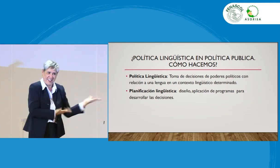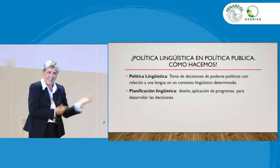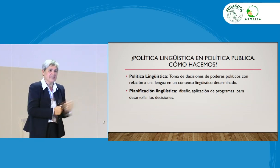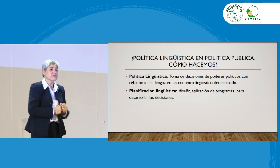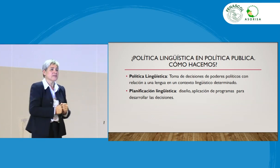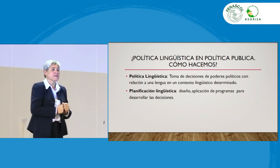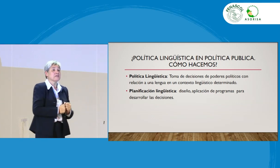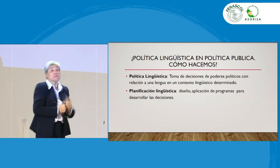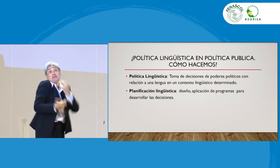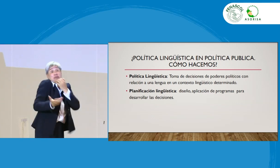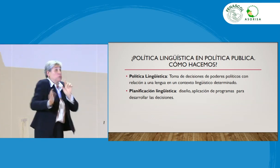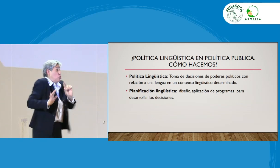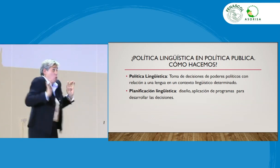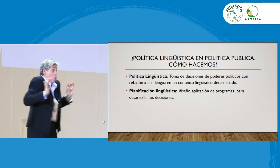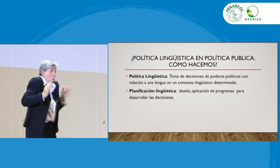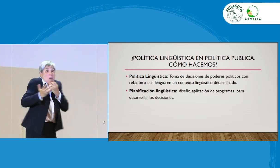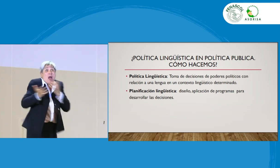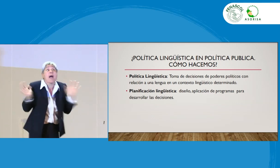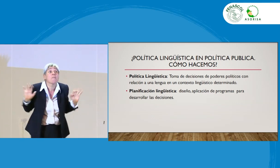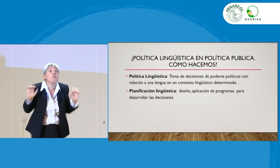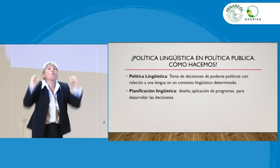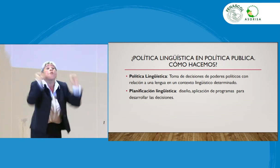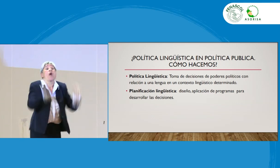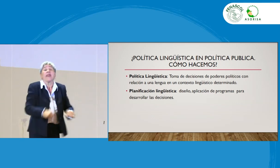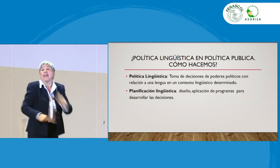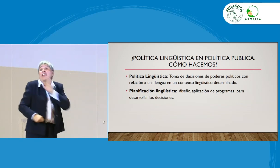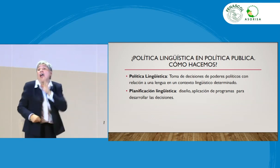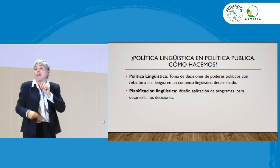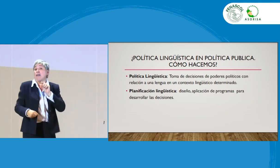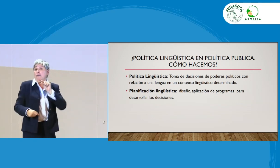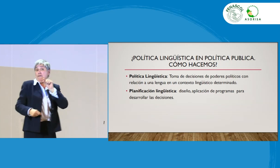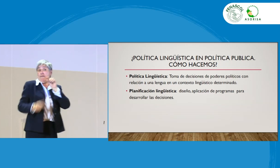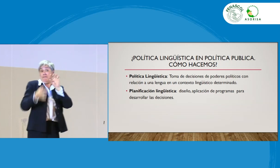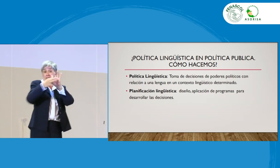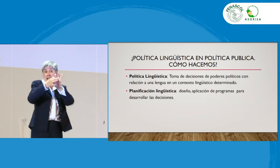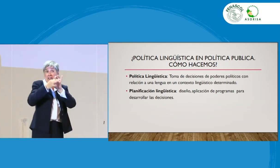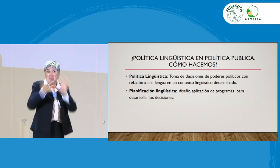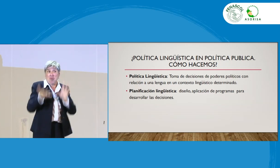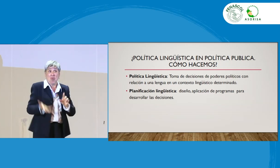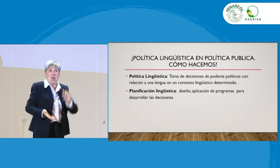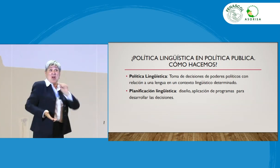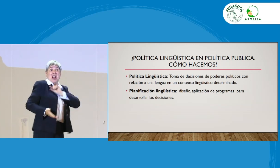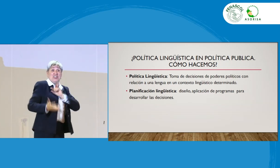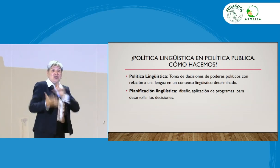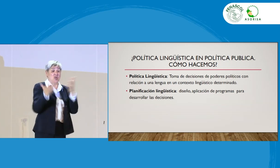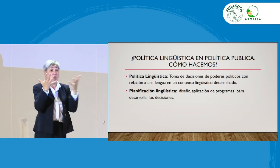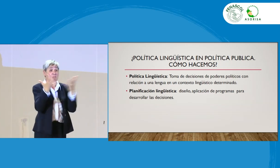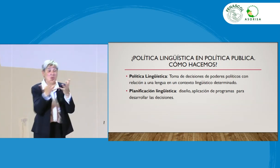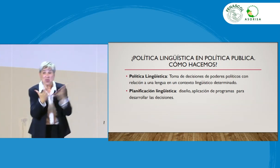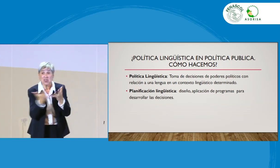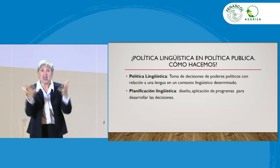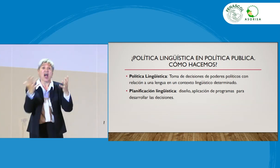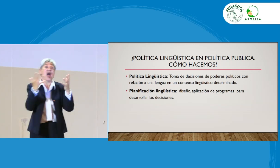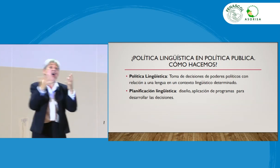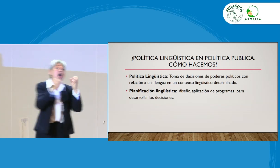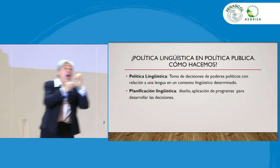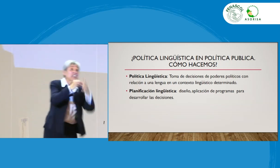decisiones, el poder. Por ejemplo, Fenascol, Elisor, Copsac, Acedus,